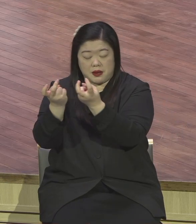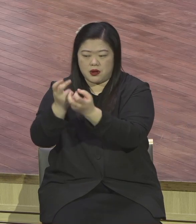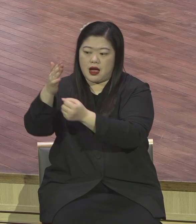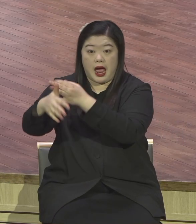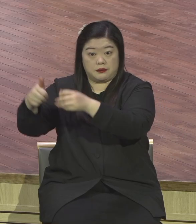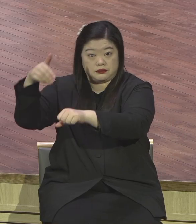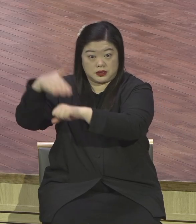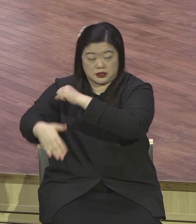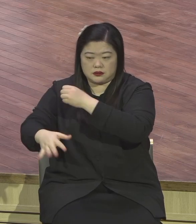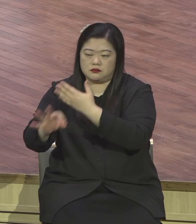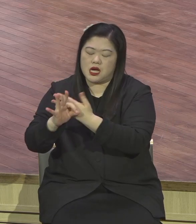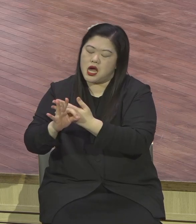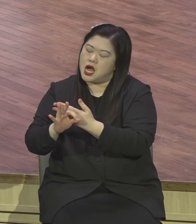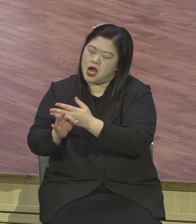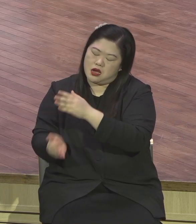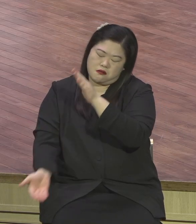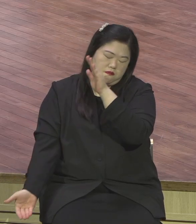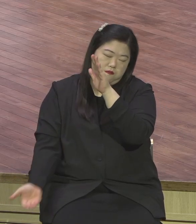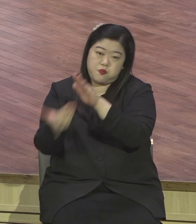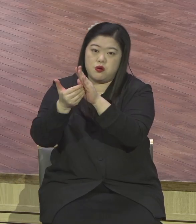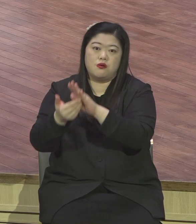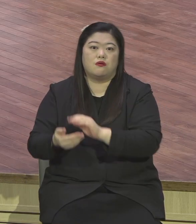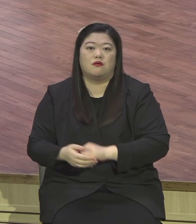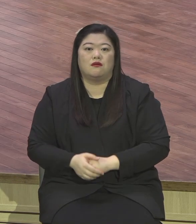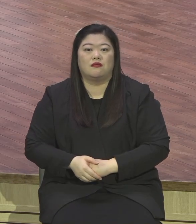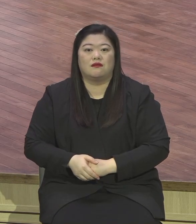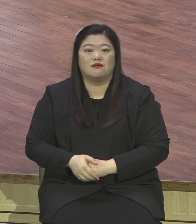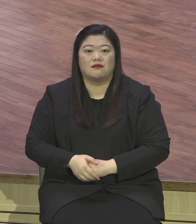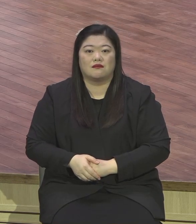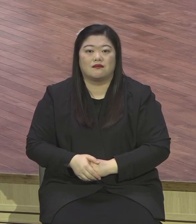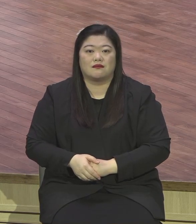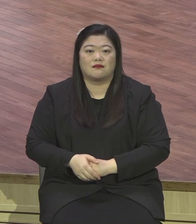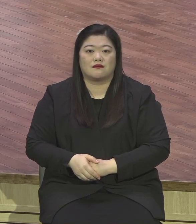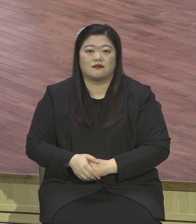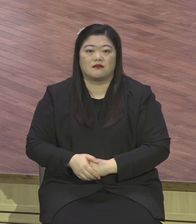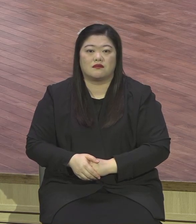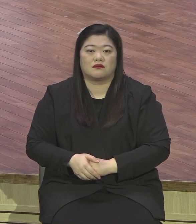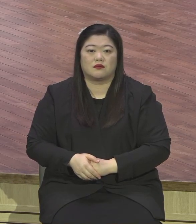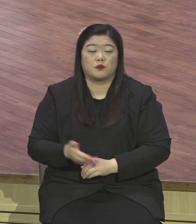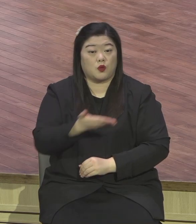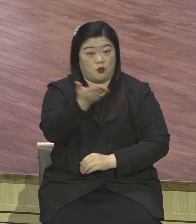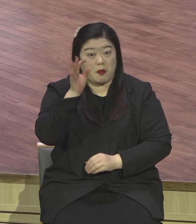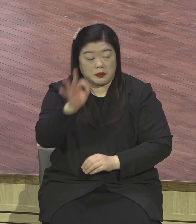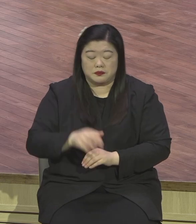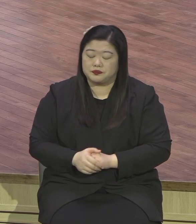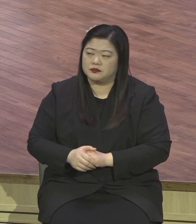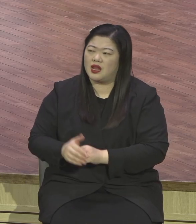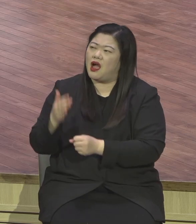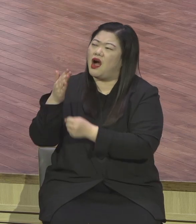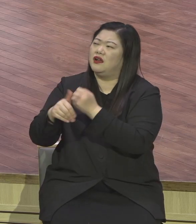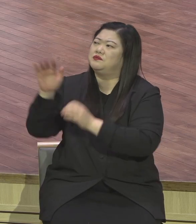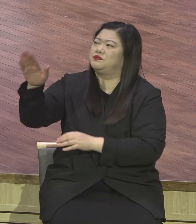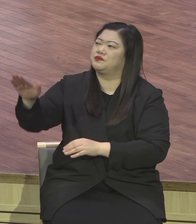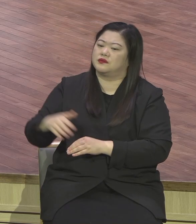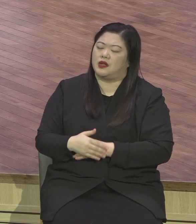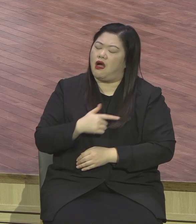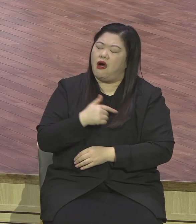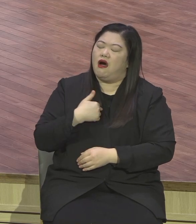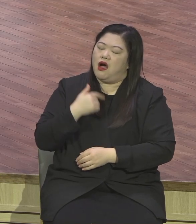사건 기도하는 이유는 대진표를 바꾸는 겁니다. 하나님 나는 못하겠습니다. 하나님이 대신 해결해 주세요. 하나님이 대신